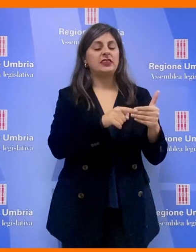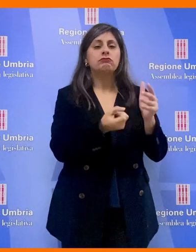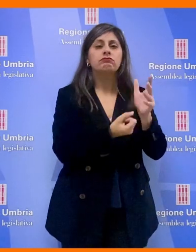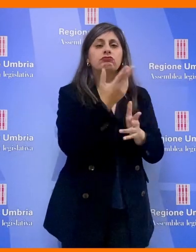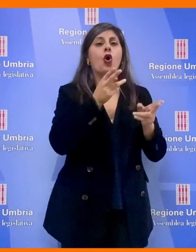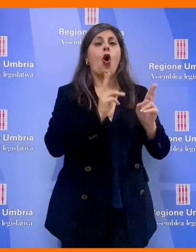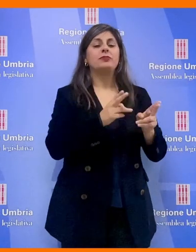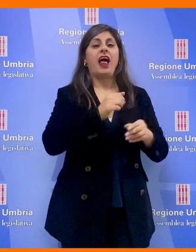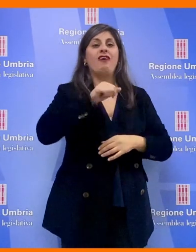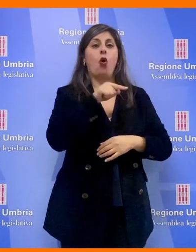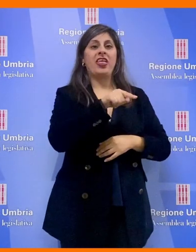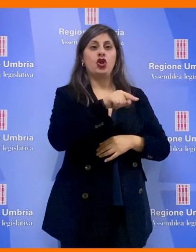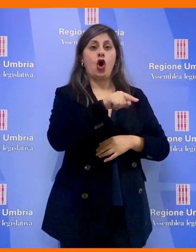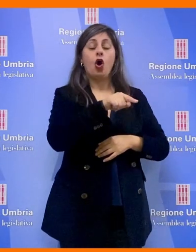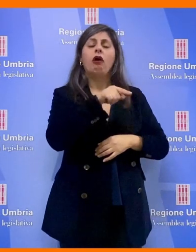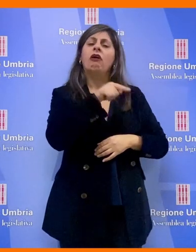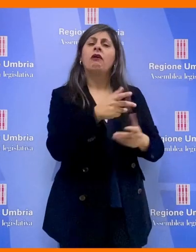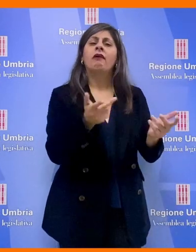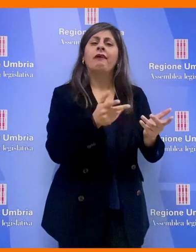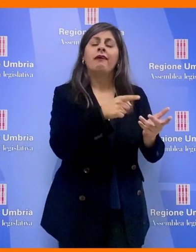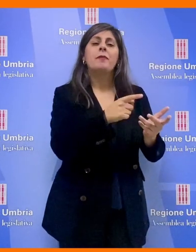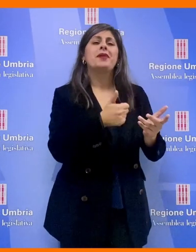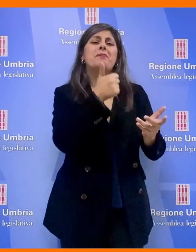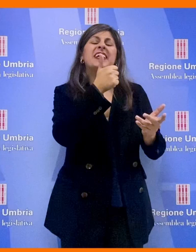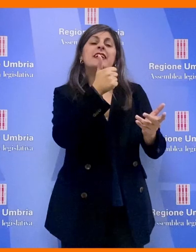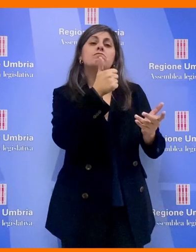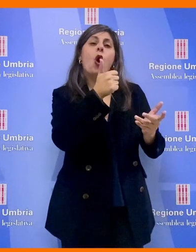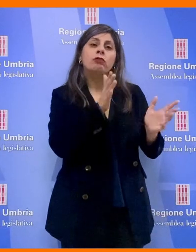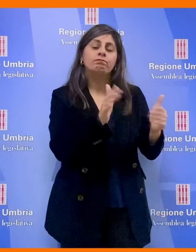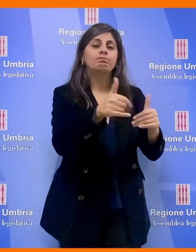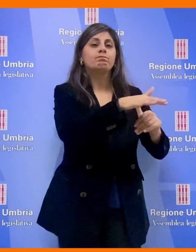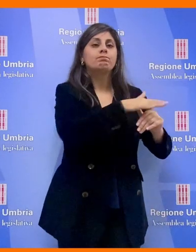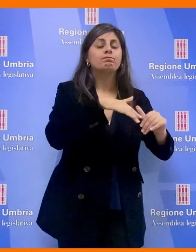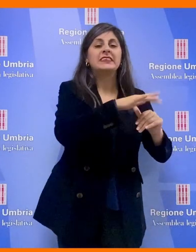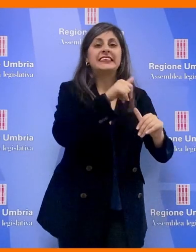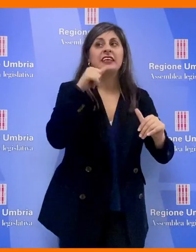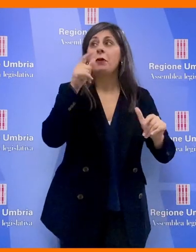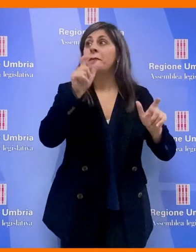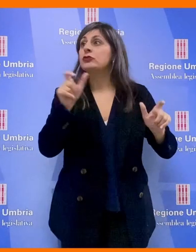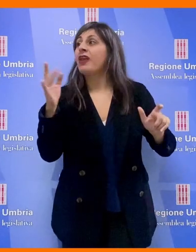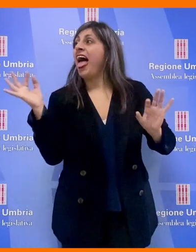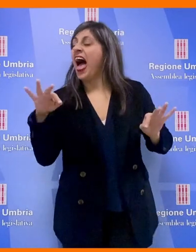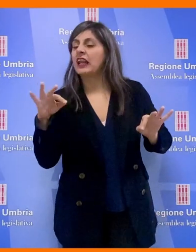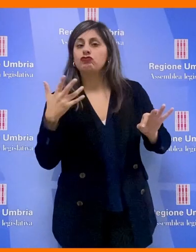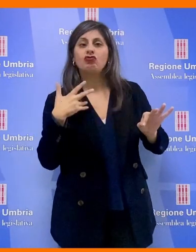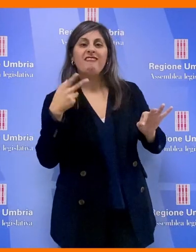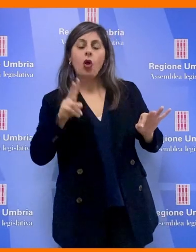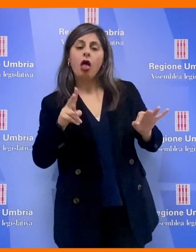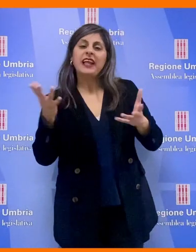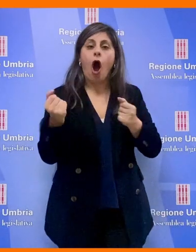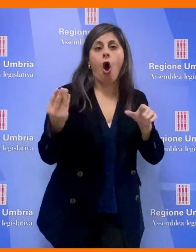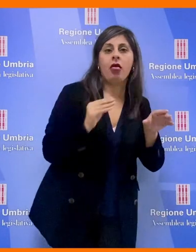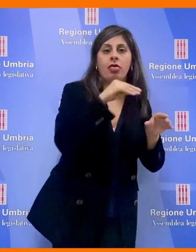nell'ospedale di Foligno che rappresenta un primo presidio per accettare ed accogliere le persone che arrivano e che hanno subito una violenza.